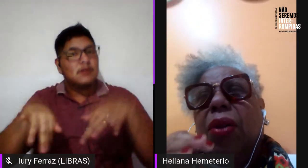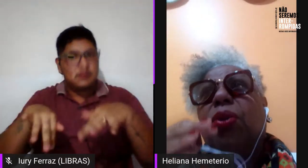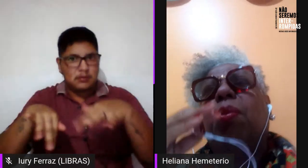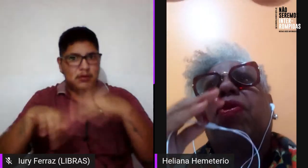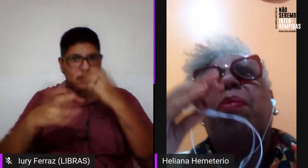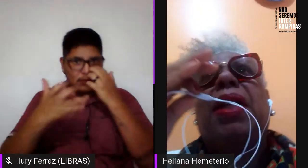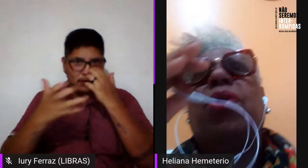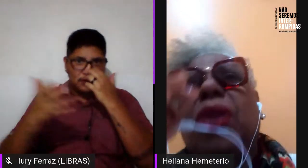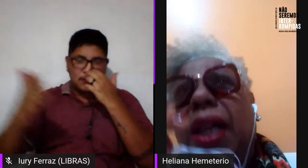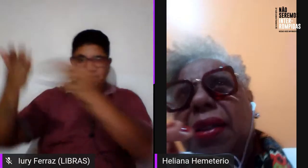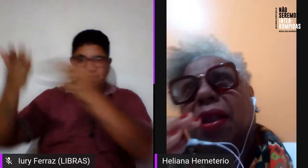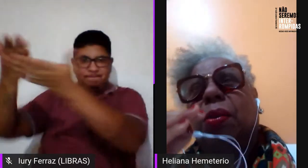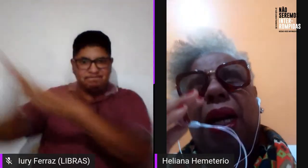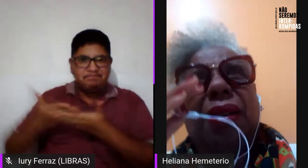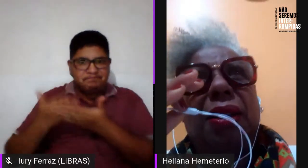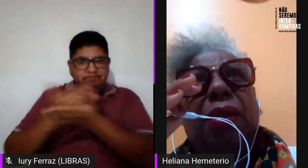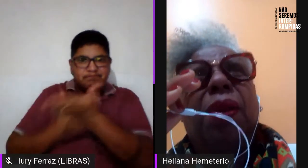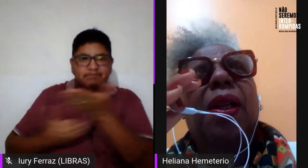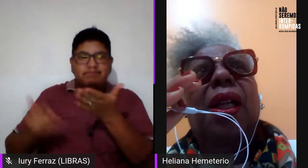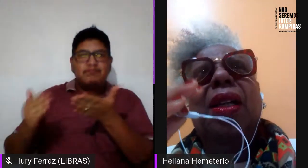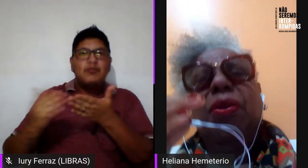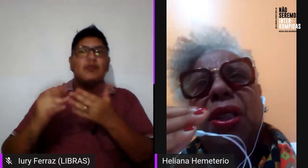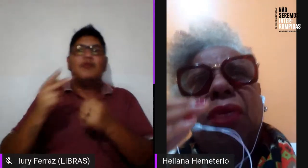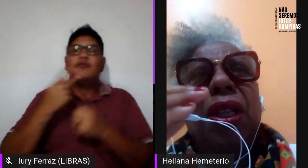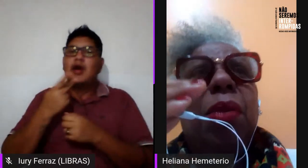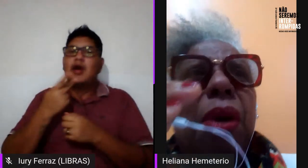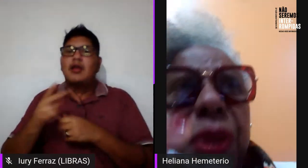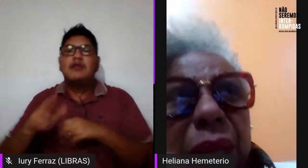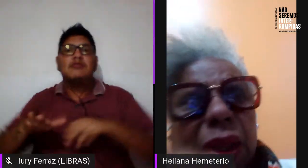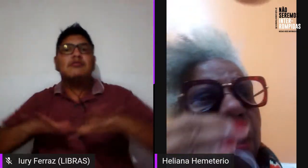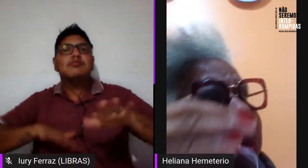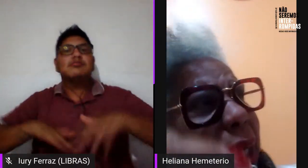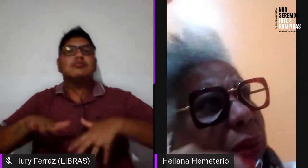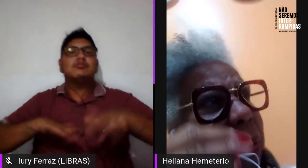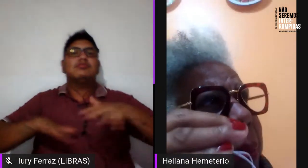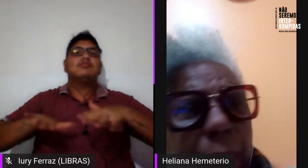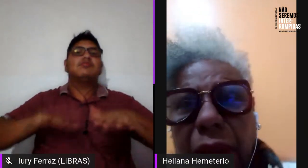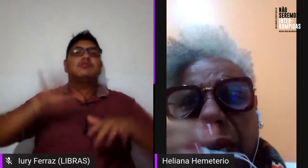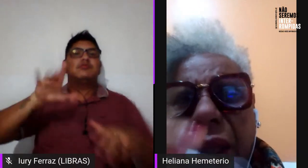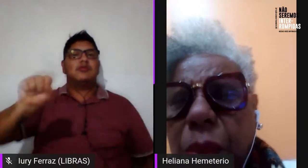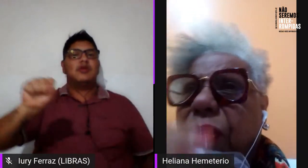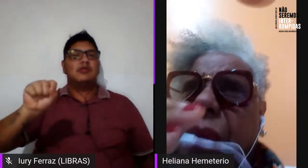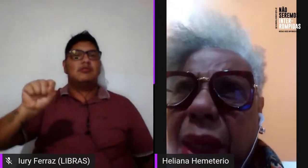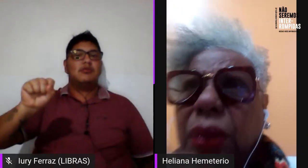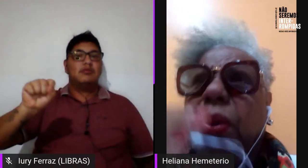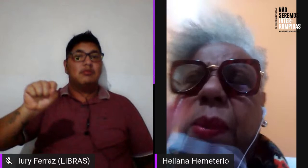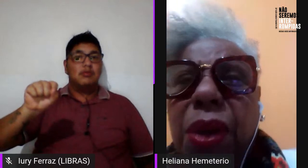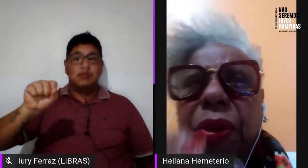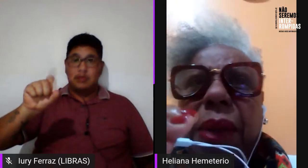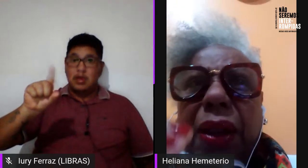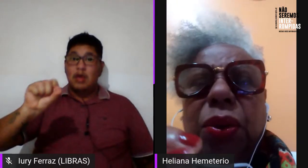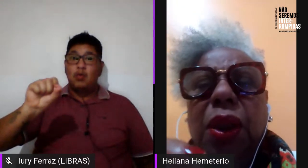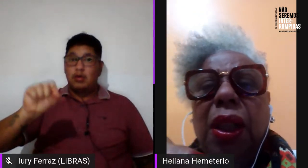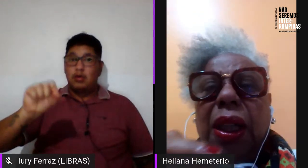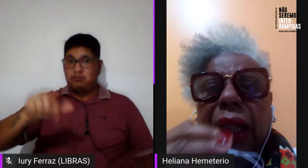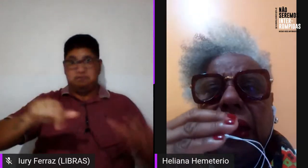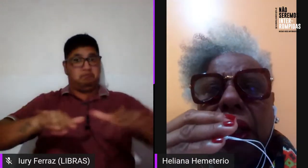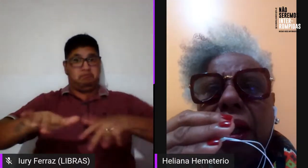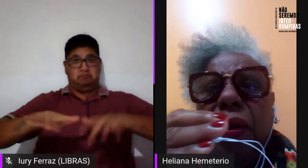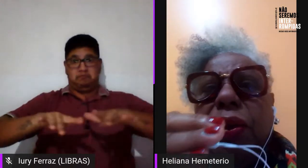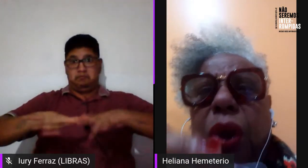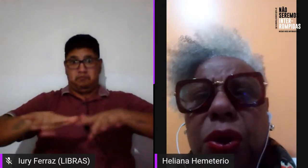construção do movimento de léssica no Brasil e você vê que o movimento é movimento, movimento é movimento,